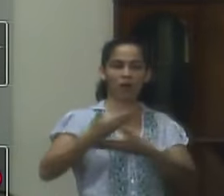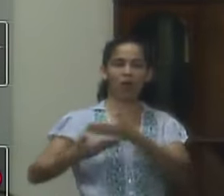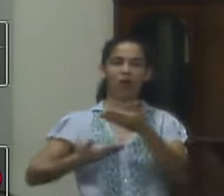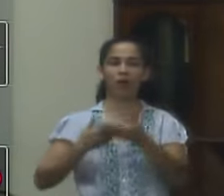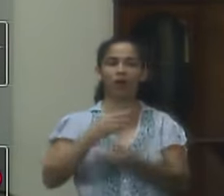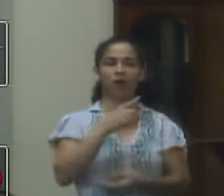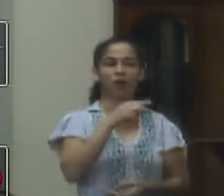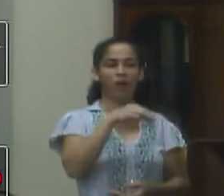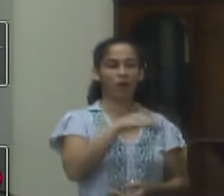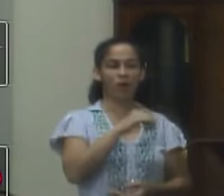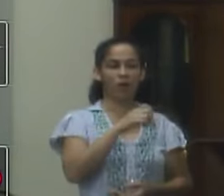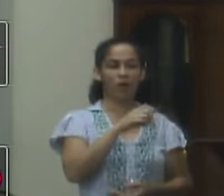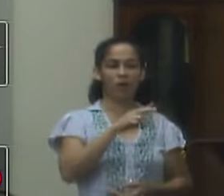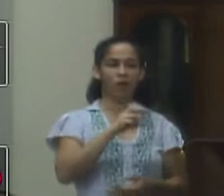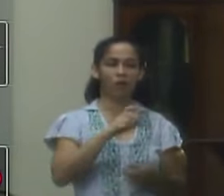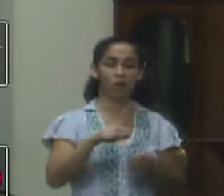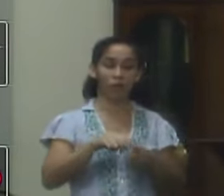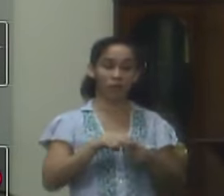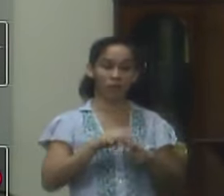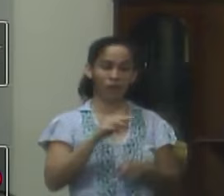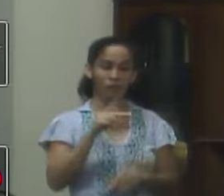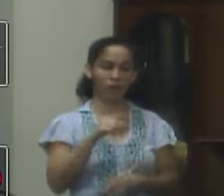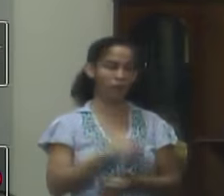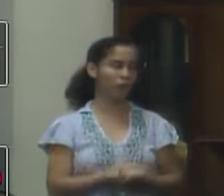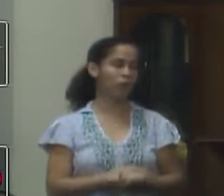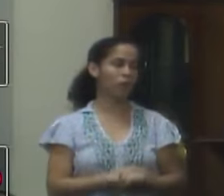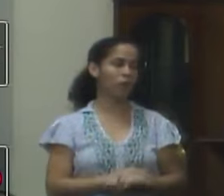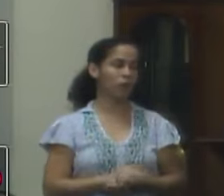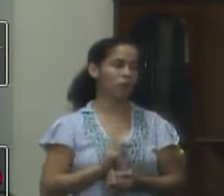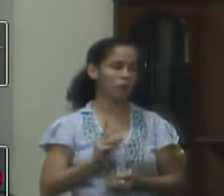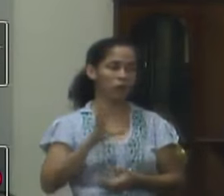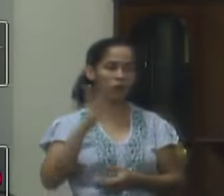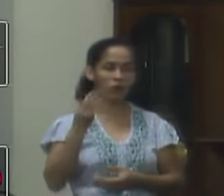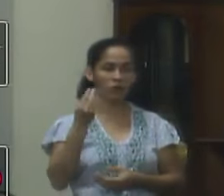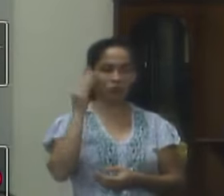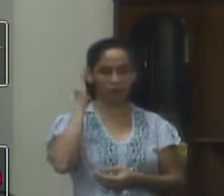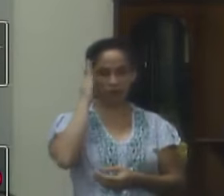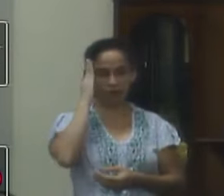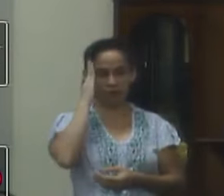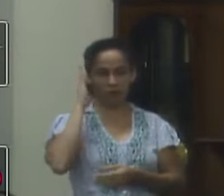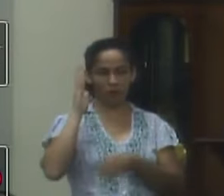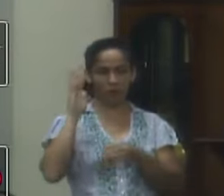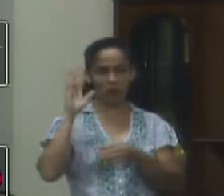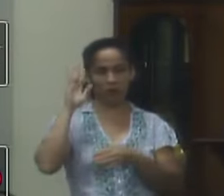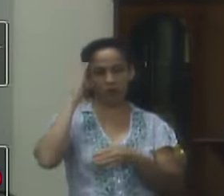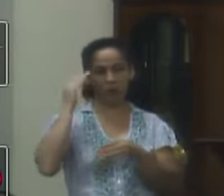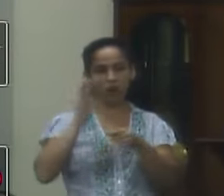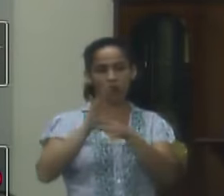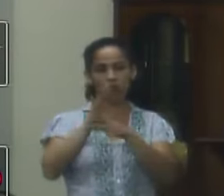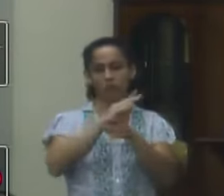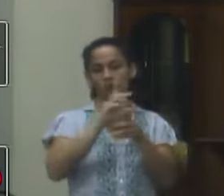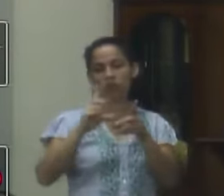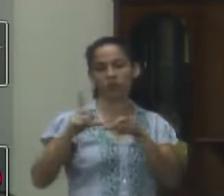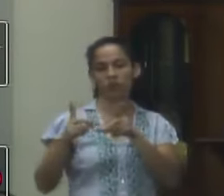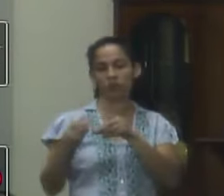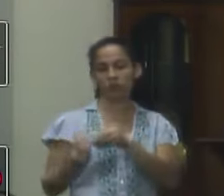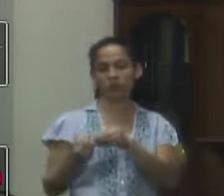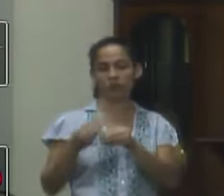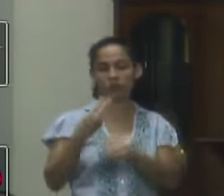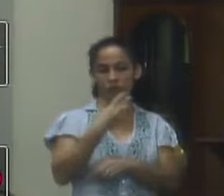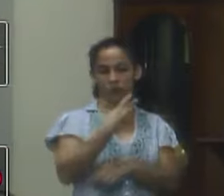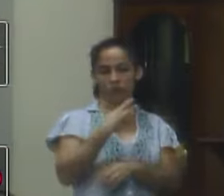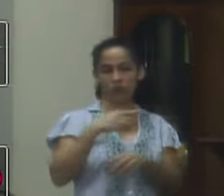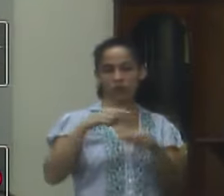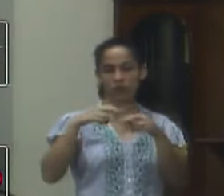ele está conduzindo todas essas questões da Uvafer aqueles três vagões que estão lá já